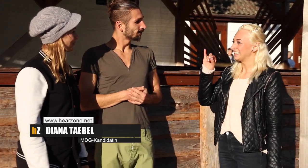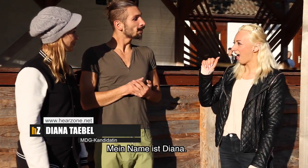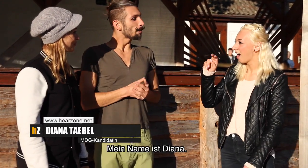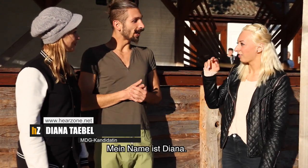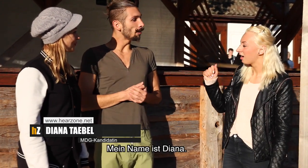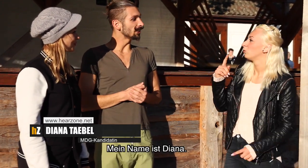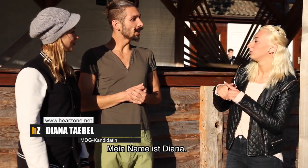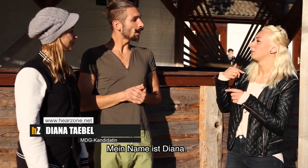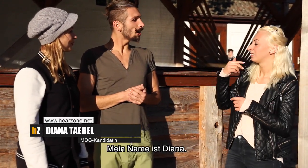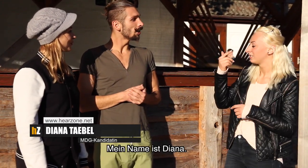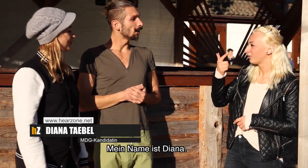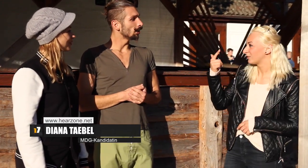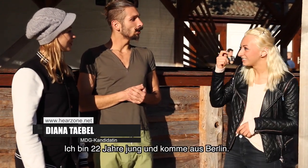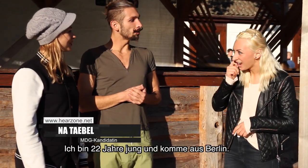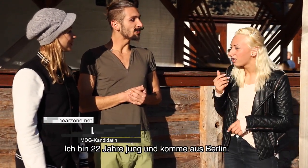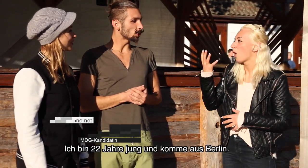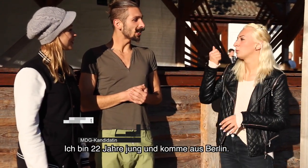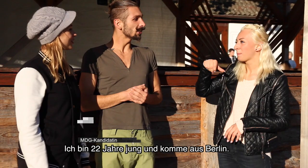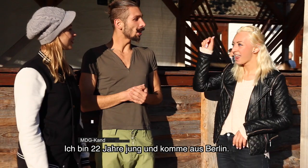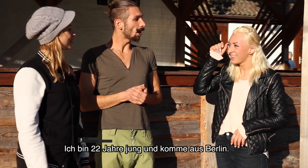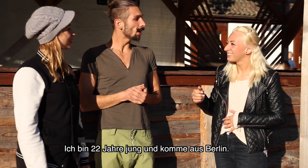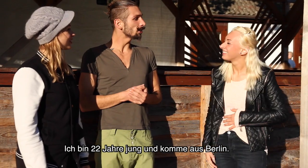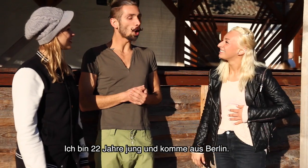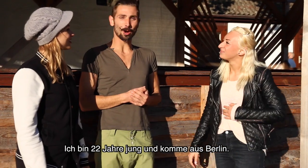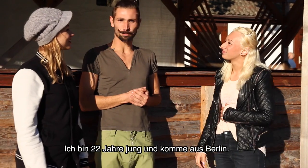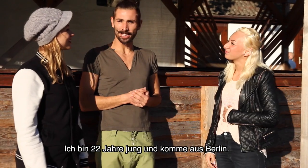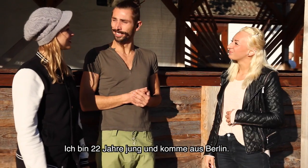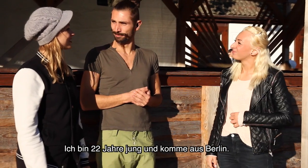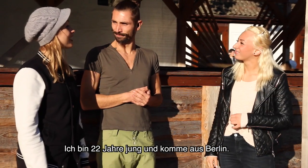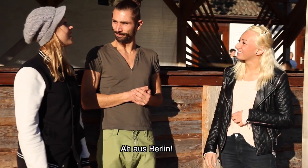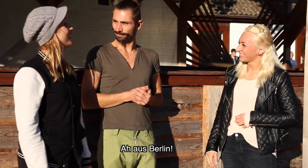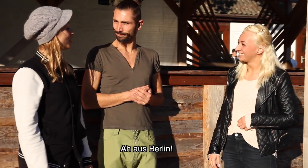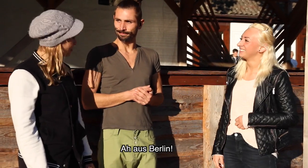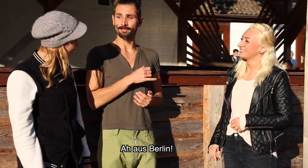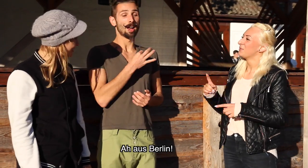Mein Name ist Diana. Ich bin 20 Jahre alt. Ich komme aus Berlin. Ah, aus Berlin.